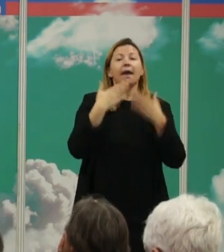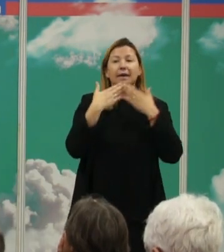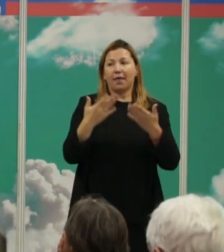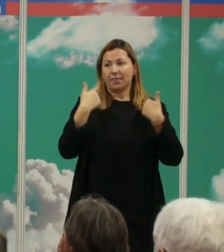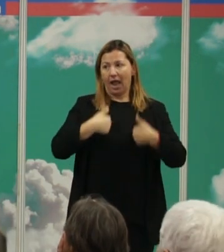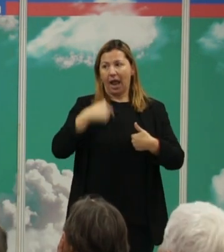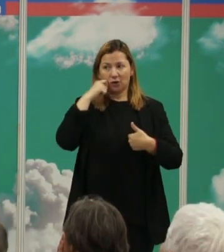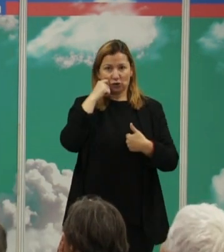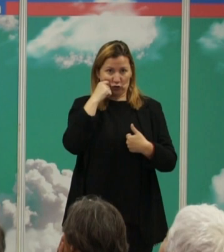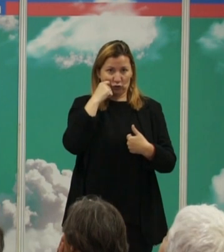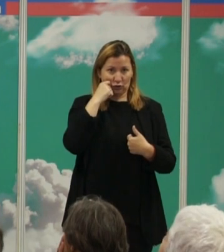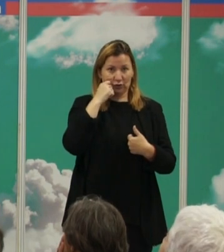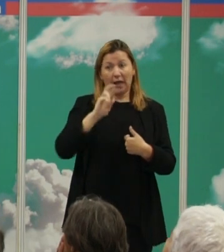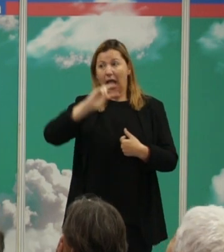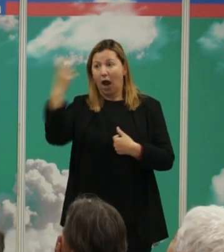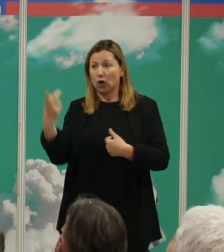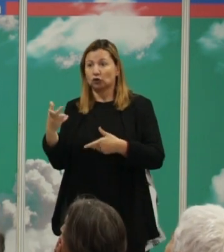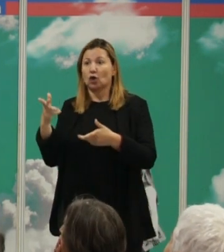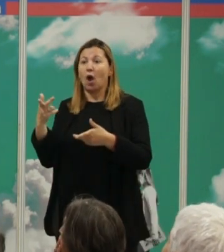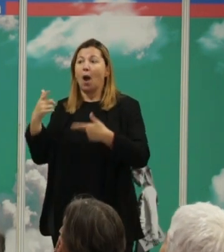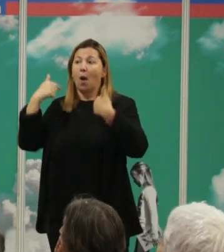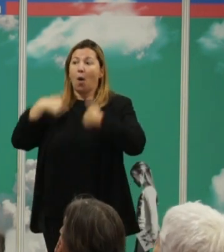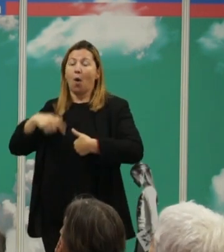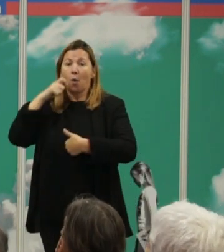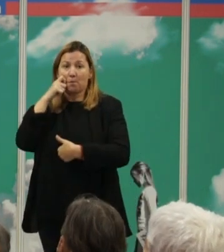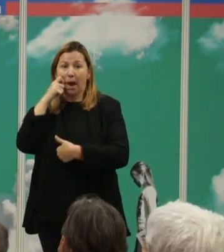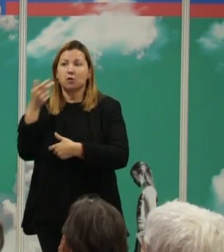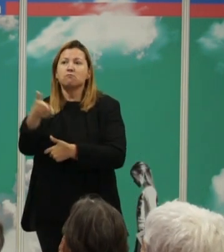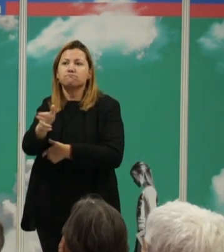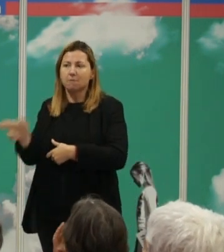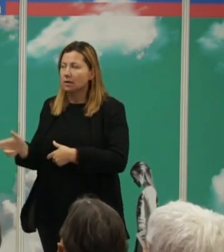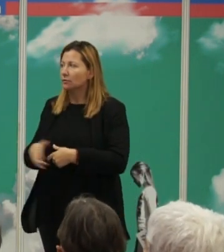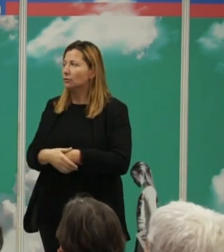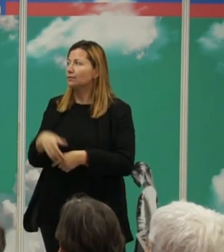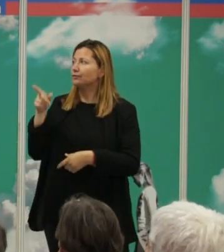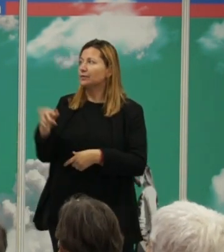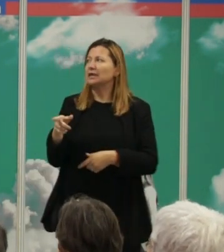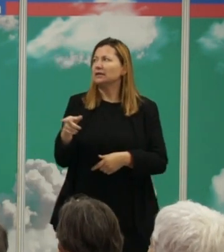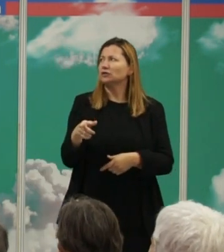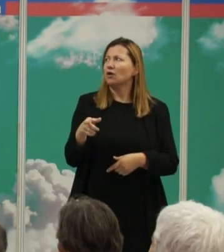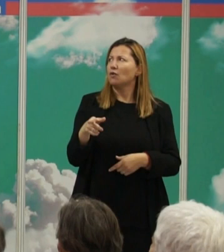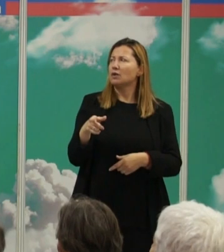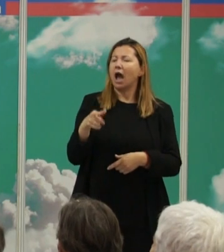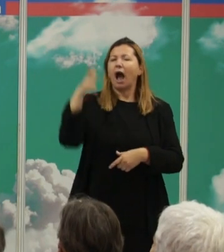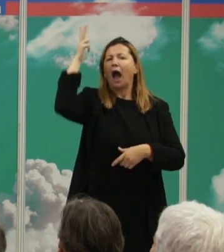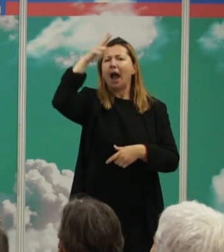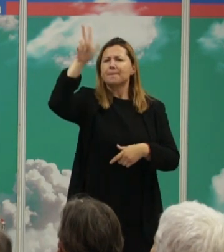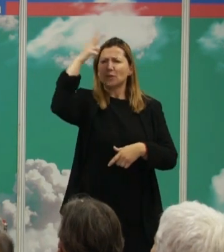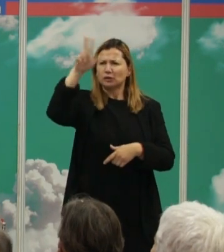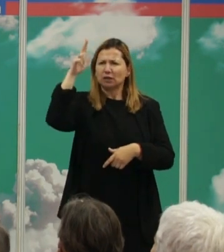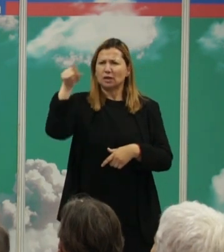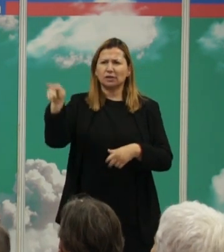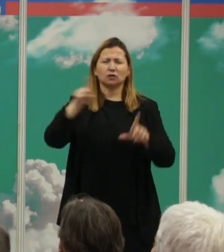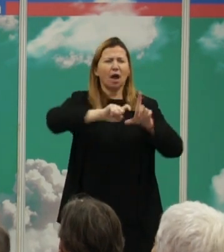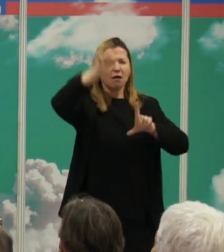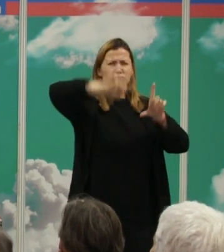lo que nos dice esto cabría esperar esa es una estima filogenética ¿vale? y esta estima filogenética además fue muy esto es una gráfica simplemente para mostraros